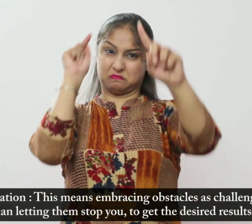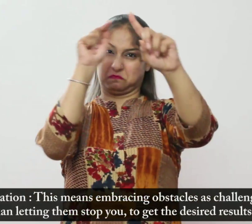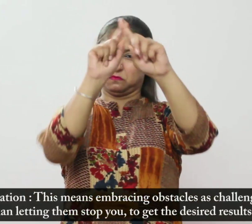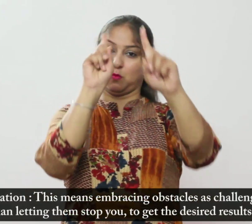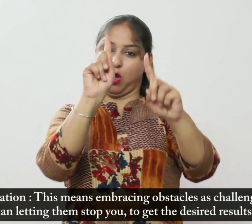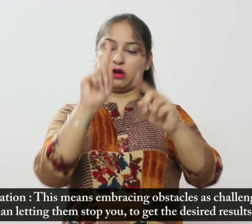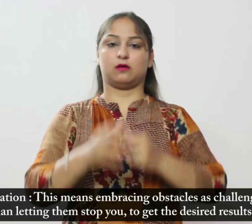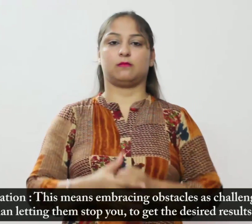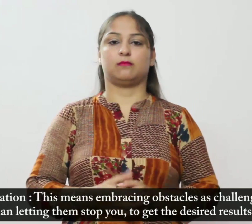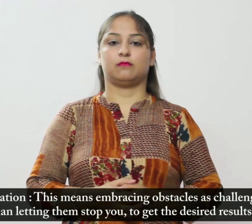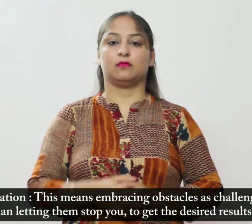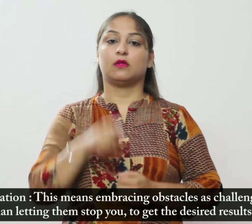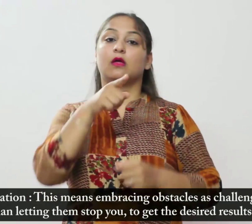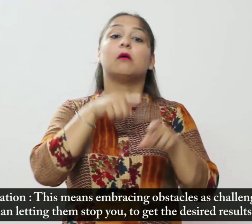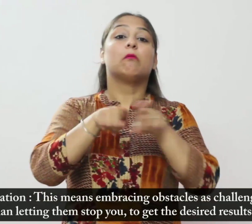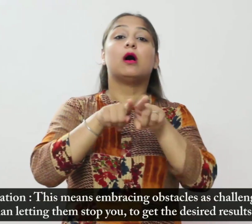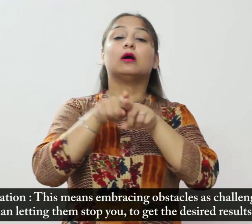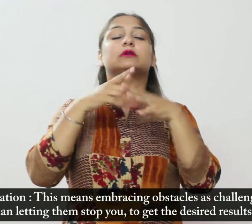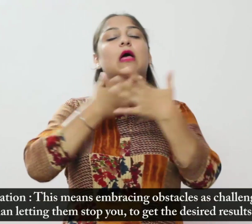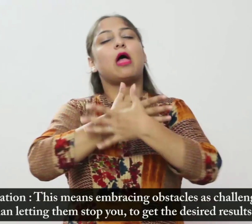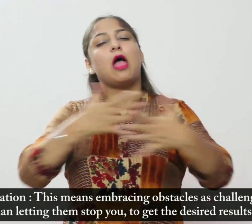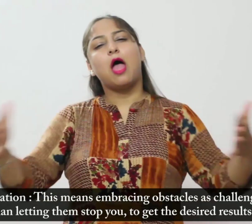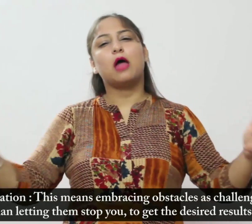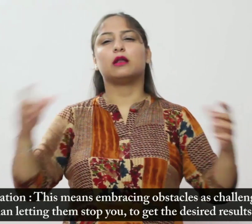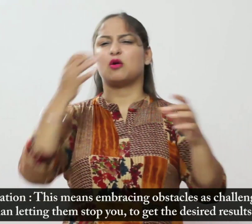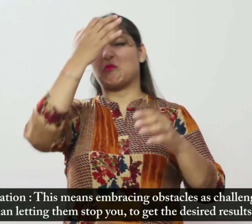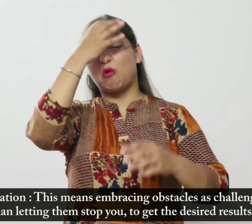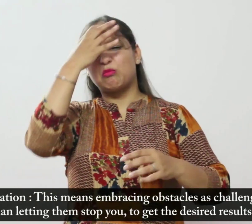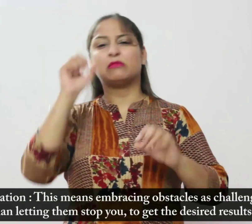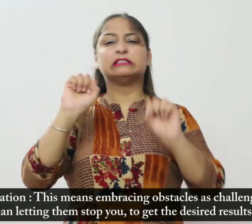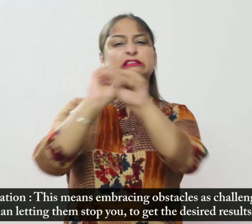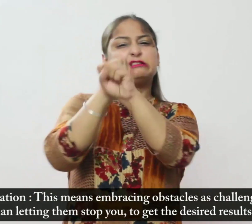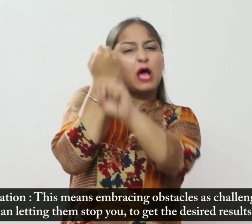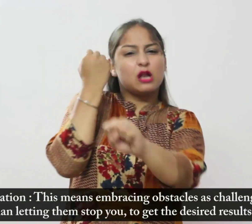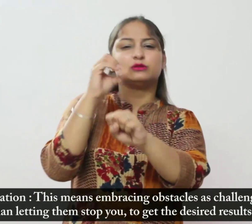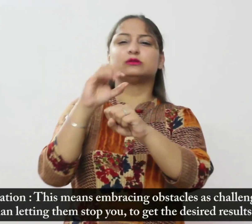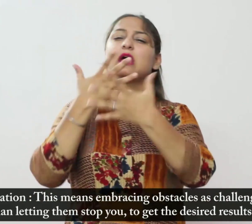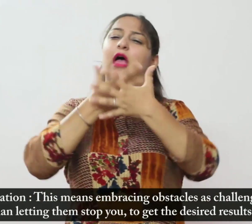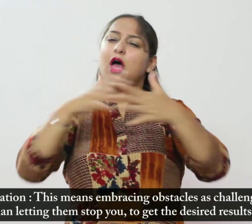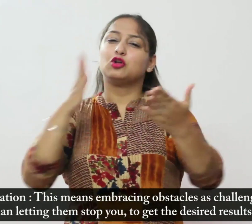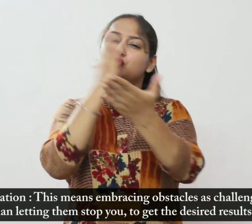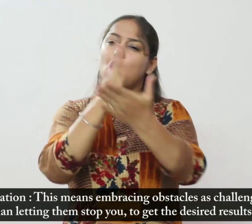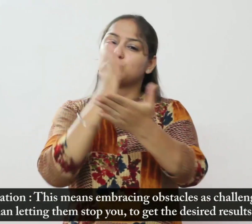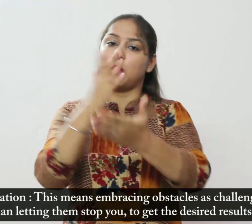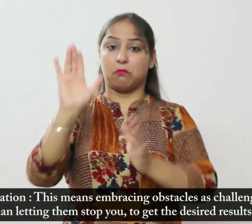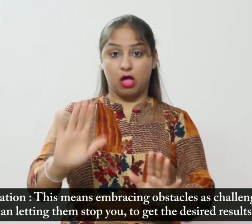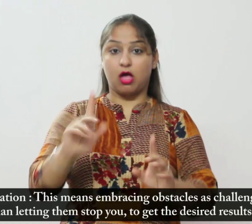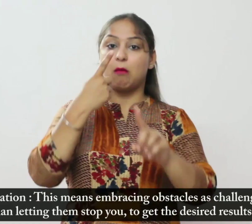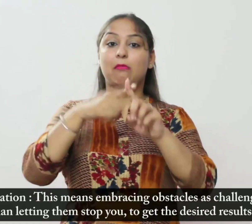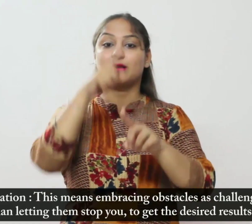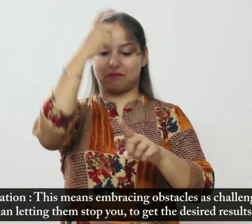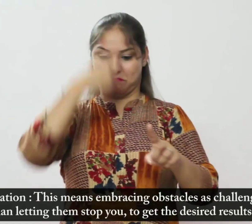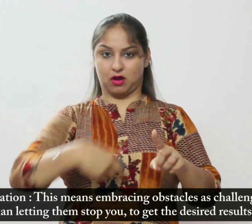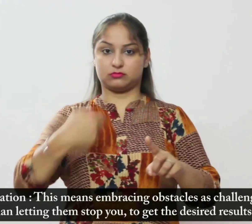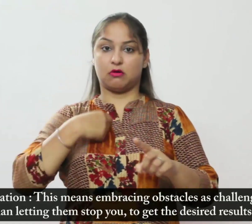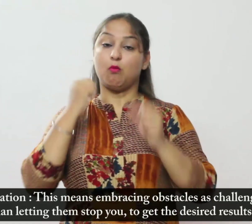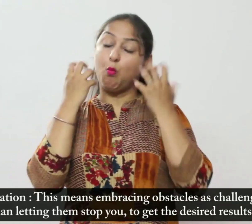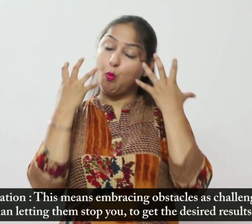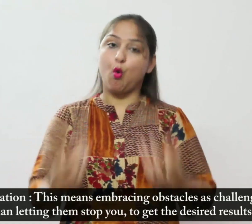हड निष्च्य इसका मतलब यह है कि बाधाओं को गले लगाने के बजाय चुन्नोटियों का सामना